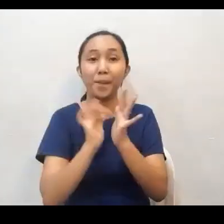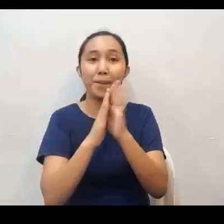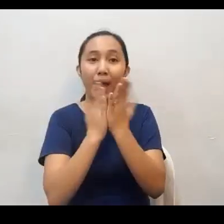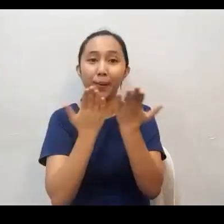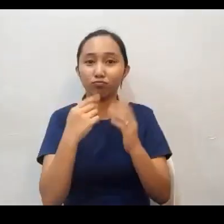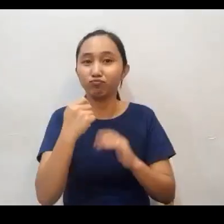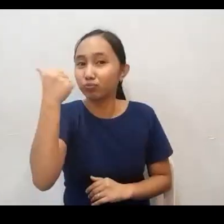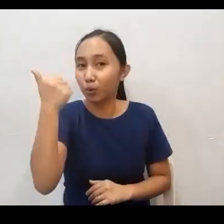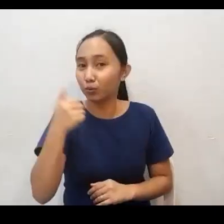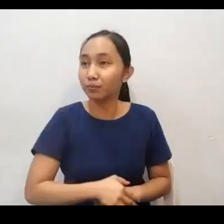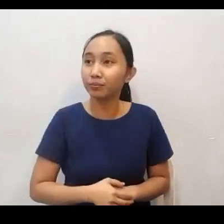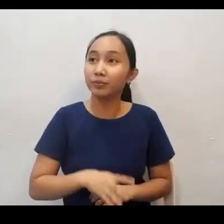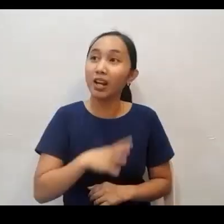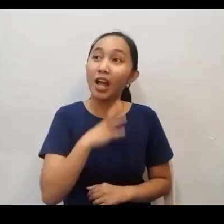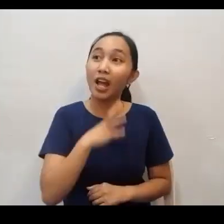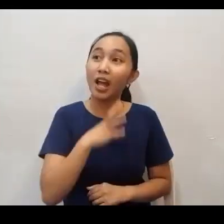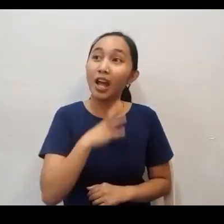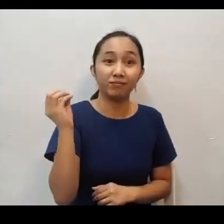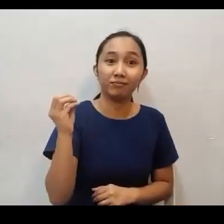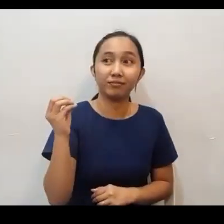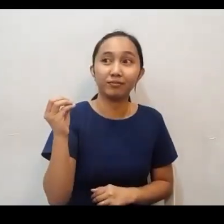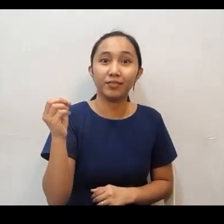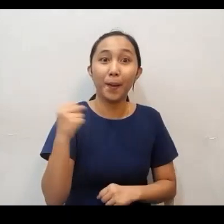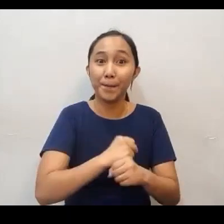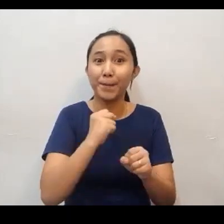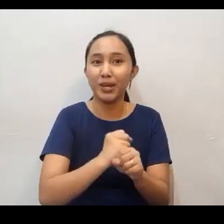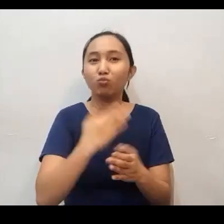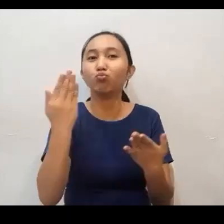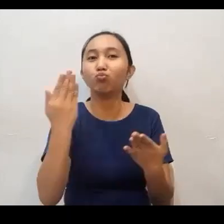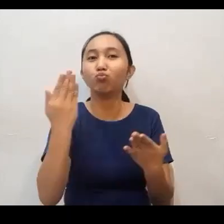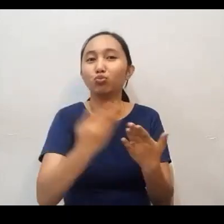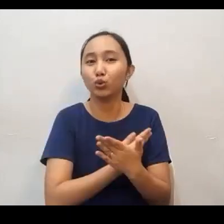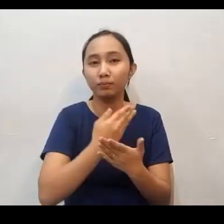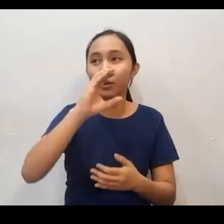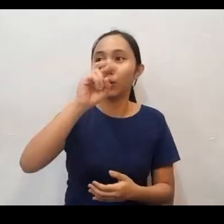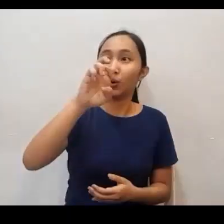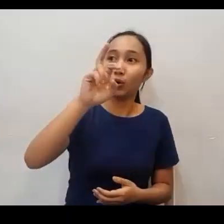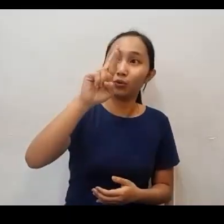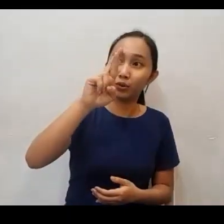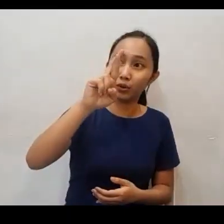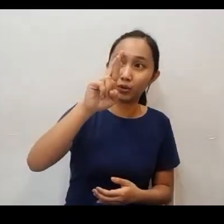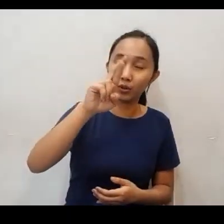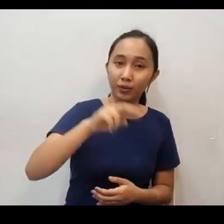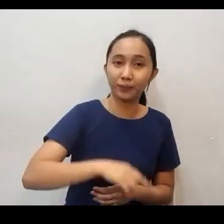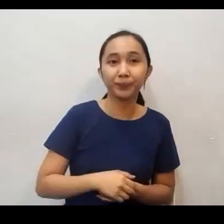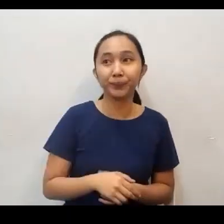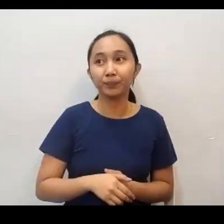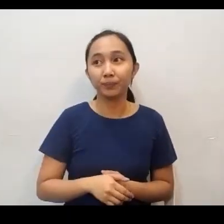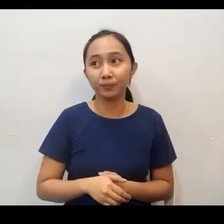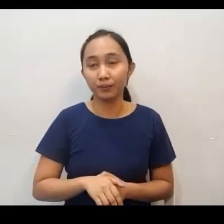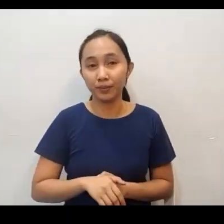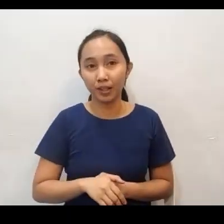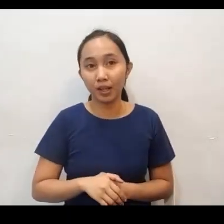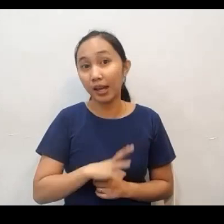Biblia. And he covered, he made a new cover with the manual book of the company.